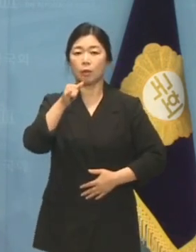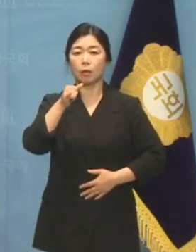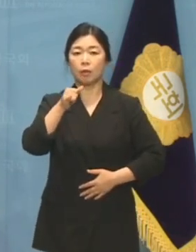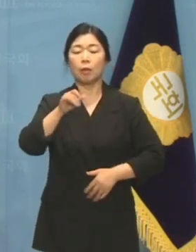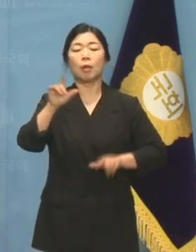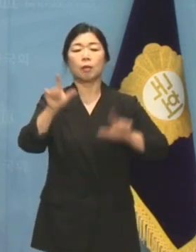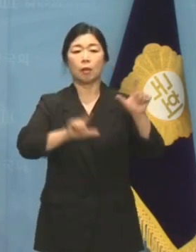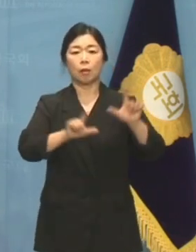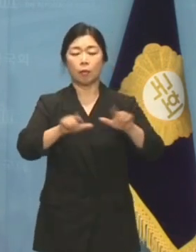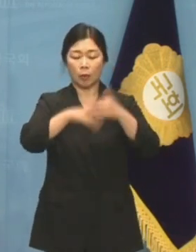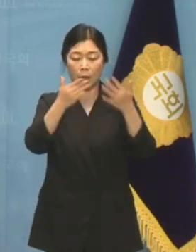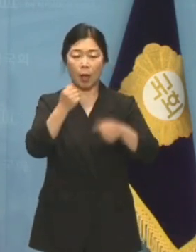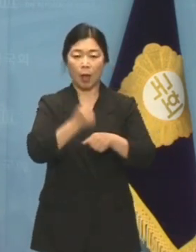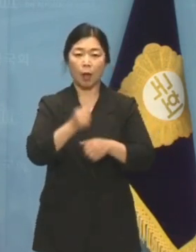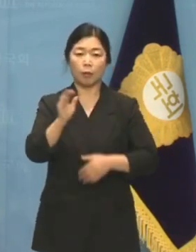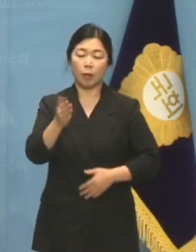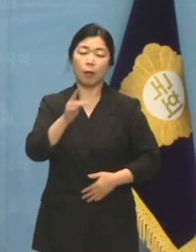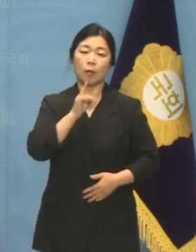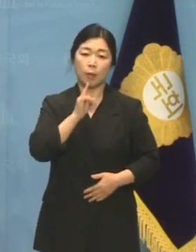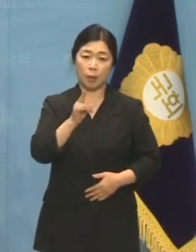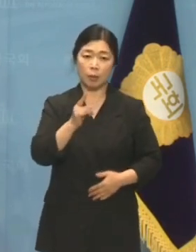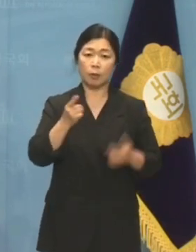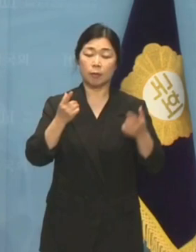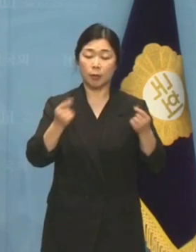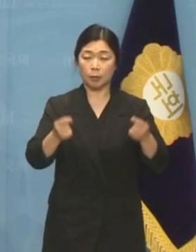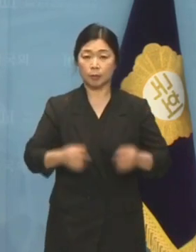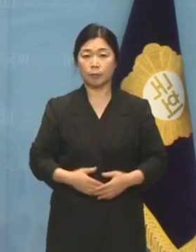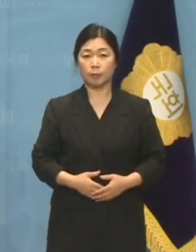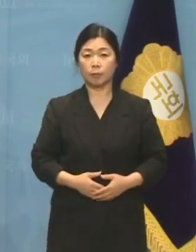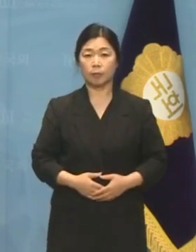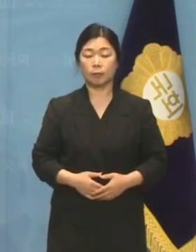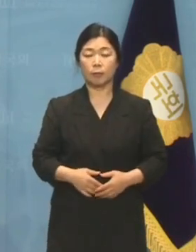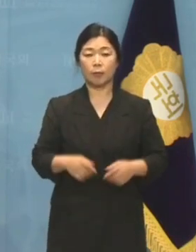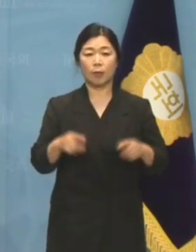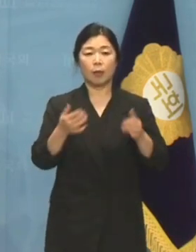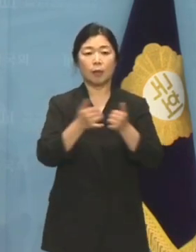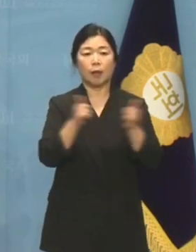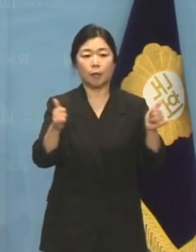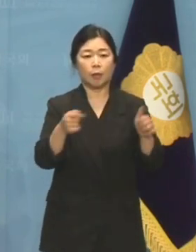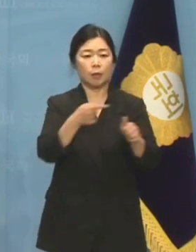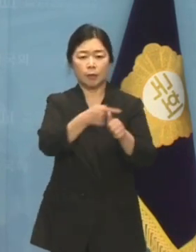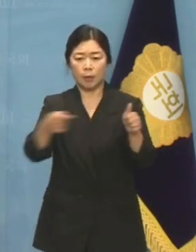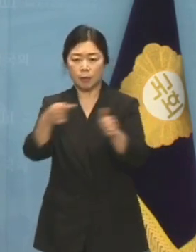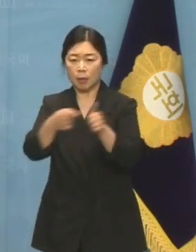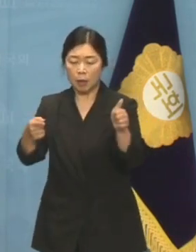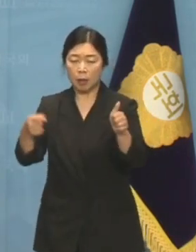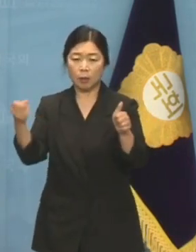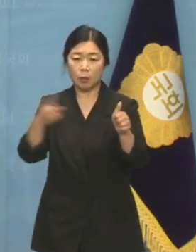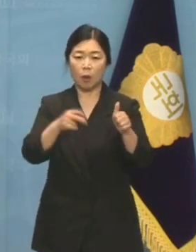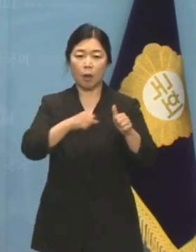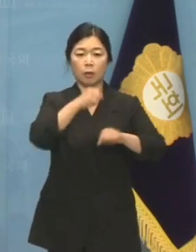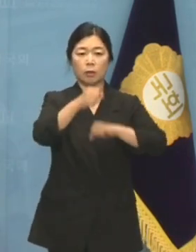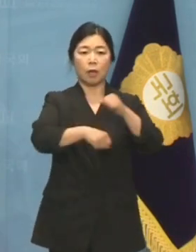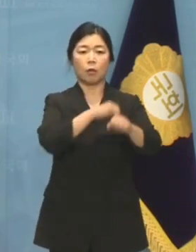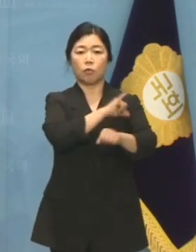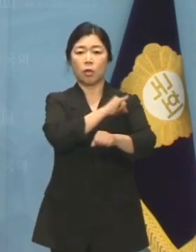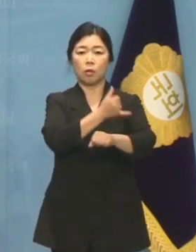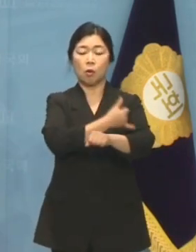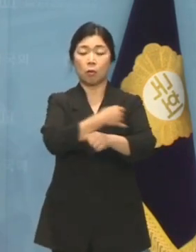대규모 민간인 학살이나 자유와 인권을 위협하는